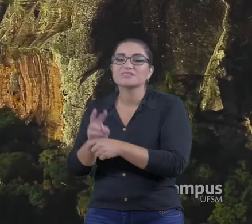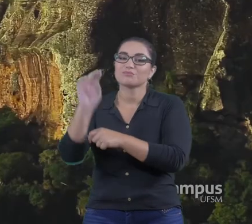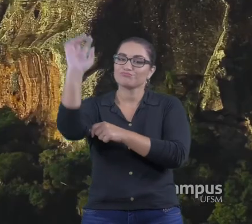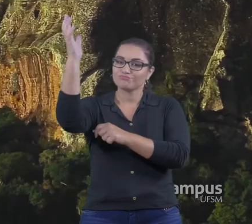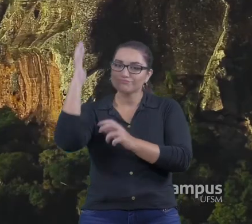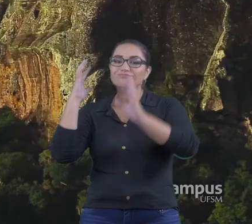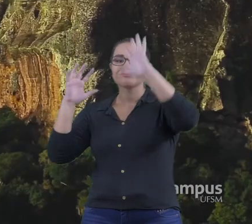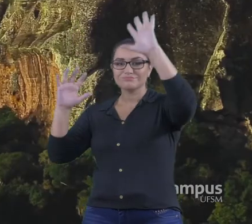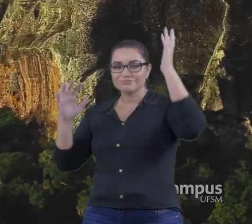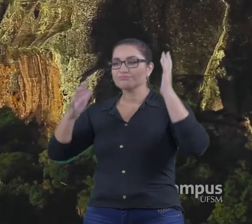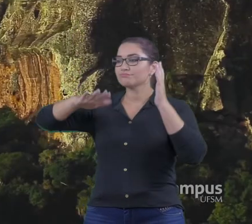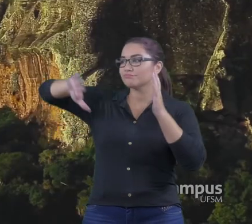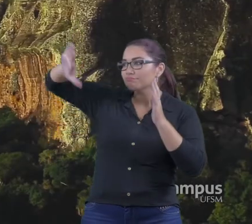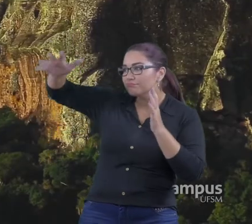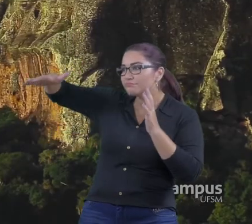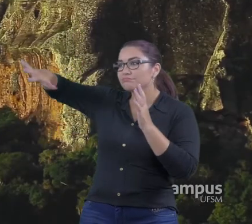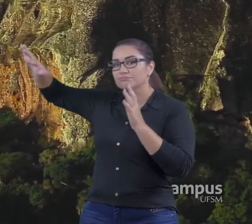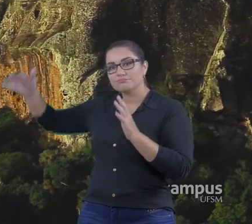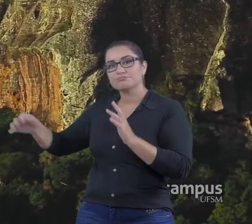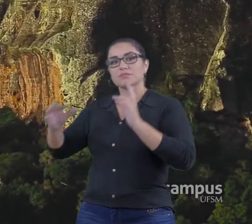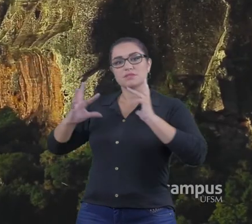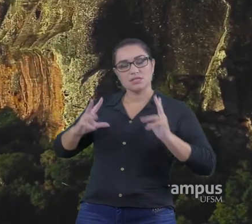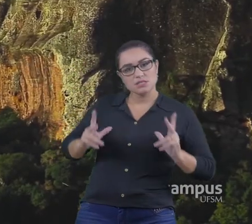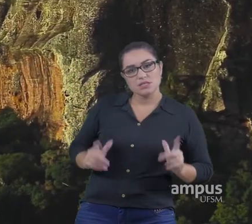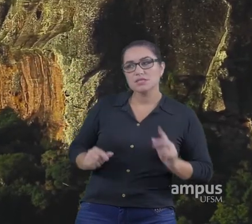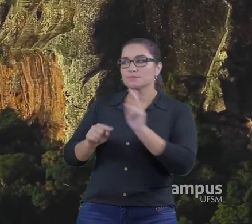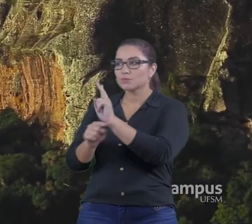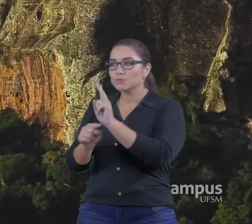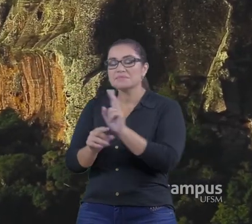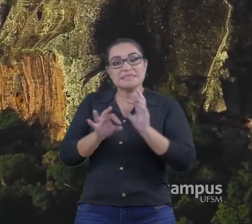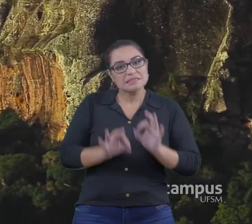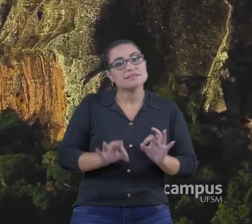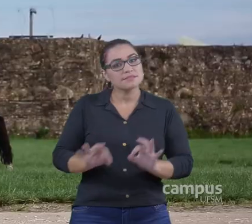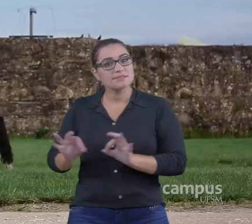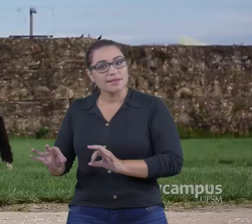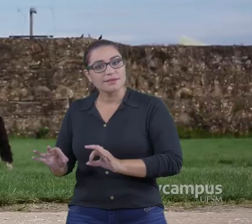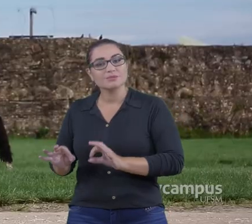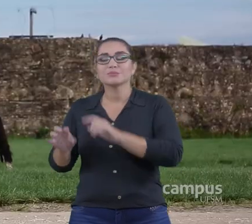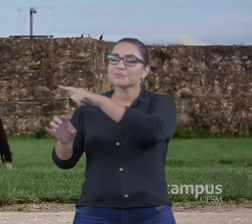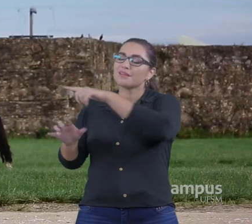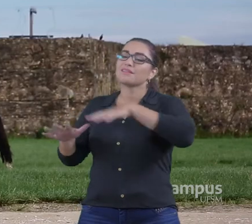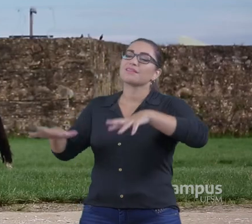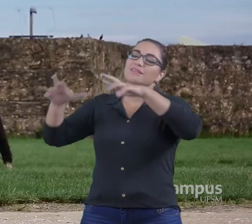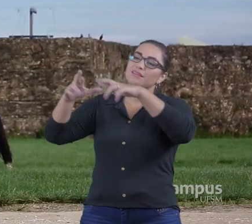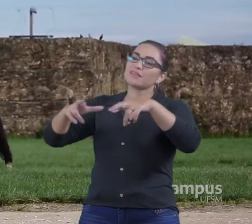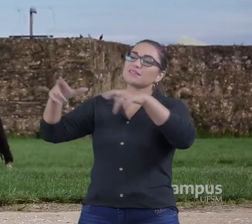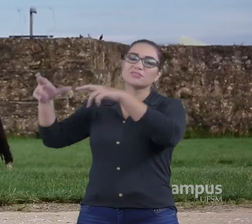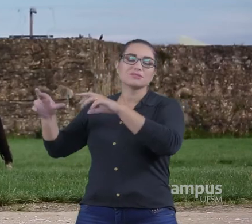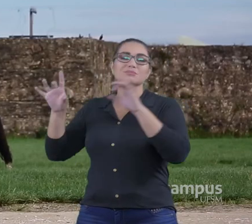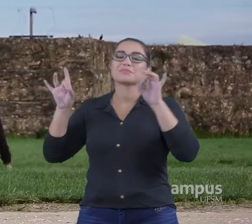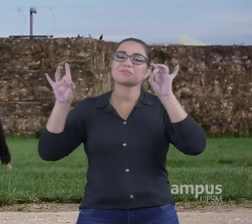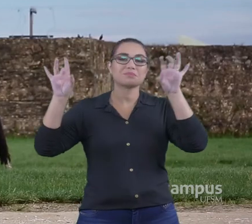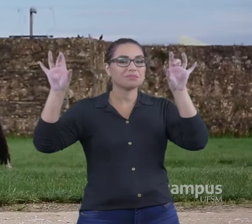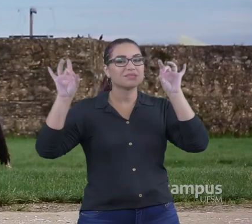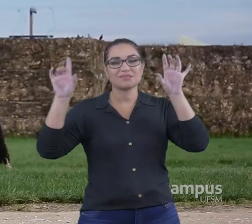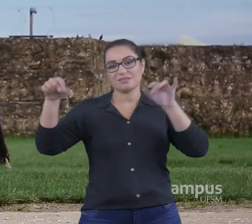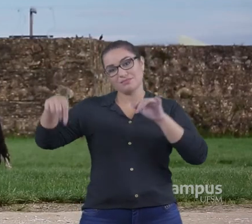Essas regiões Tão especiais São Hoje em dia Desprotegidas Em